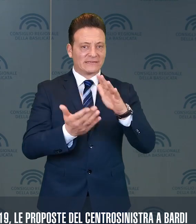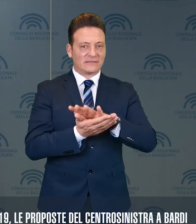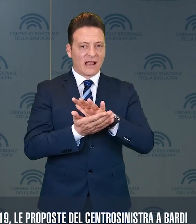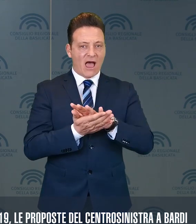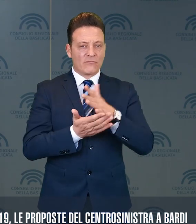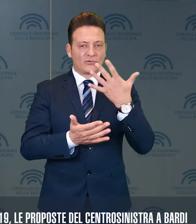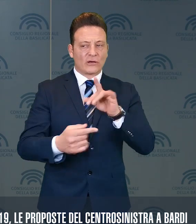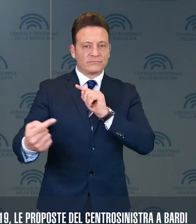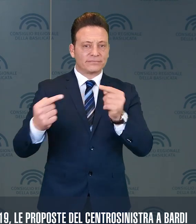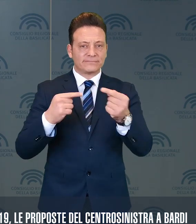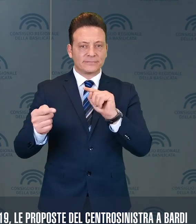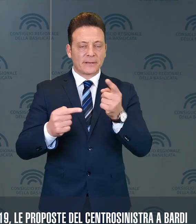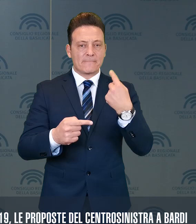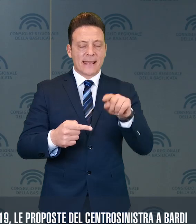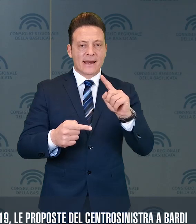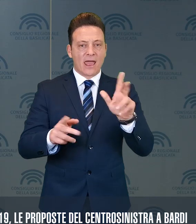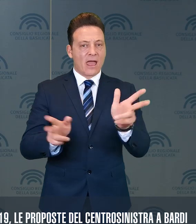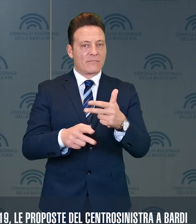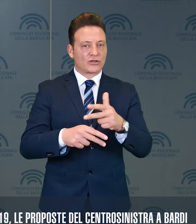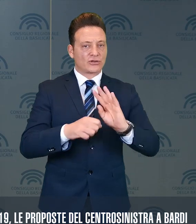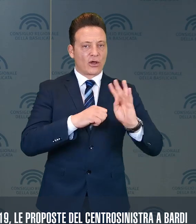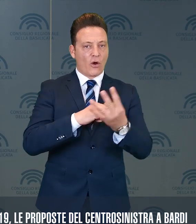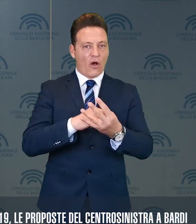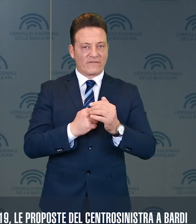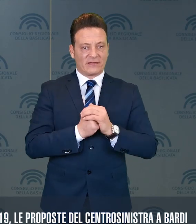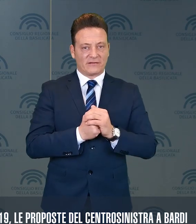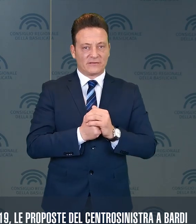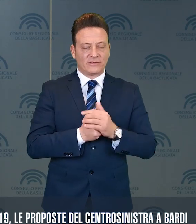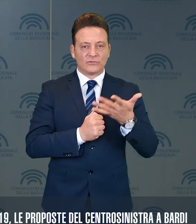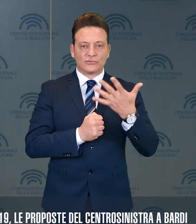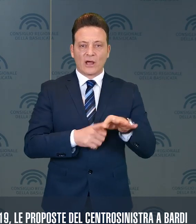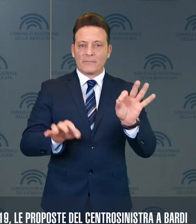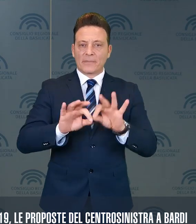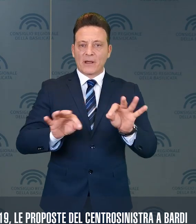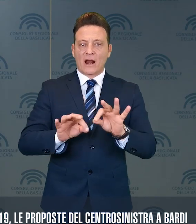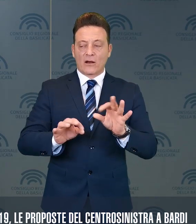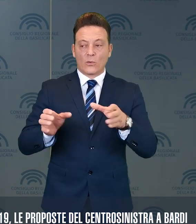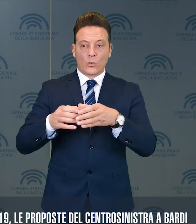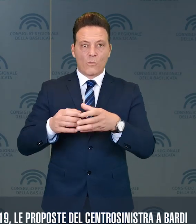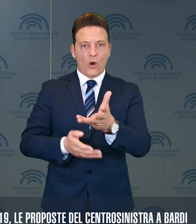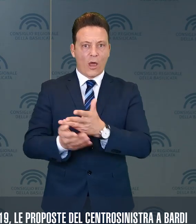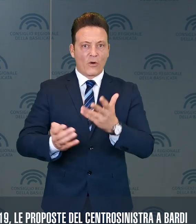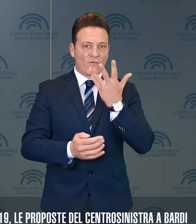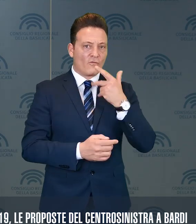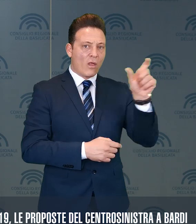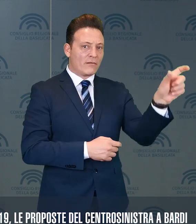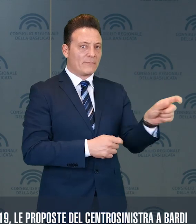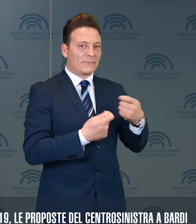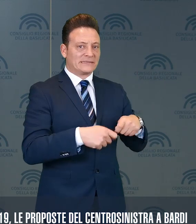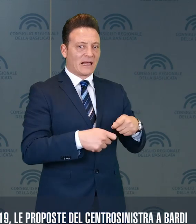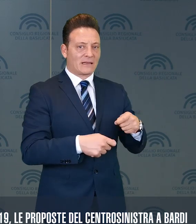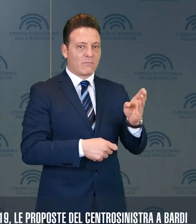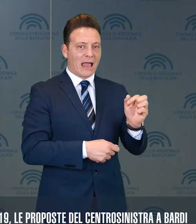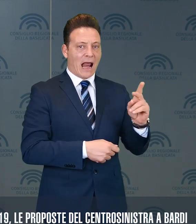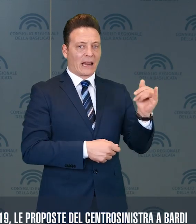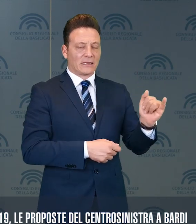fatto il punto sull'emergenza Covid-19 e hanno presentato in uno spirito collaborativo una